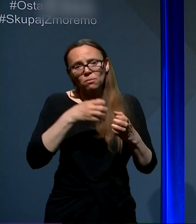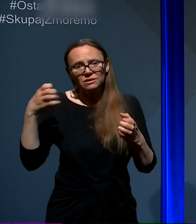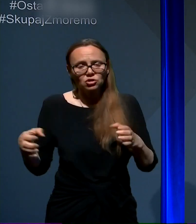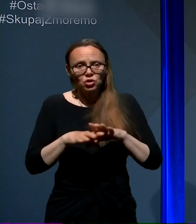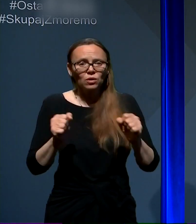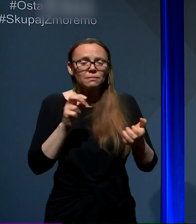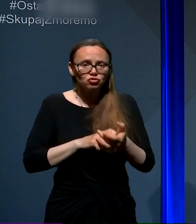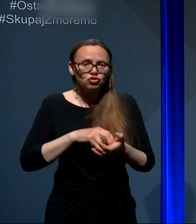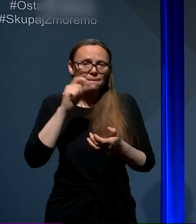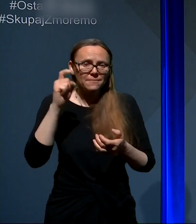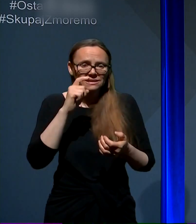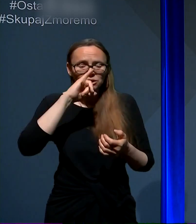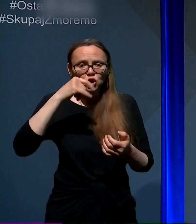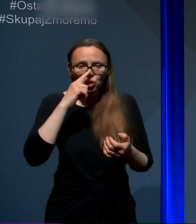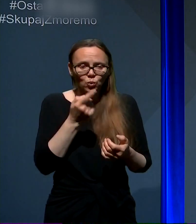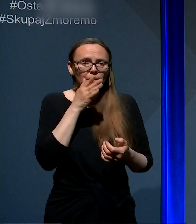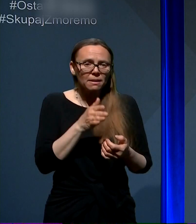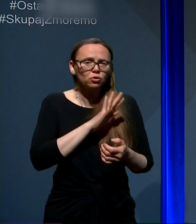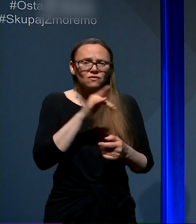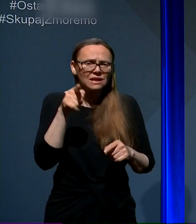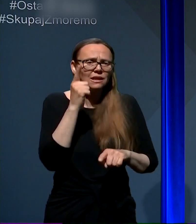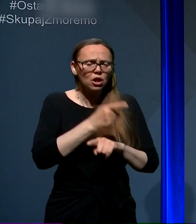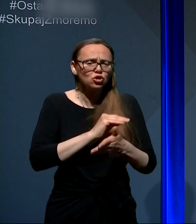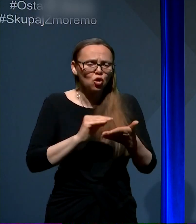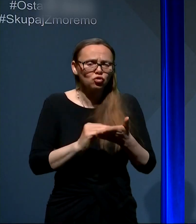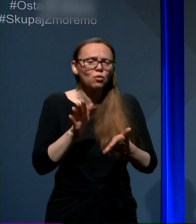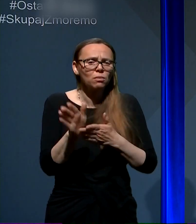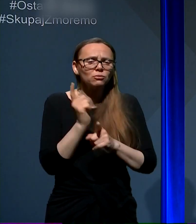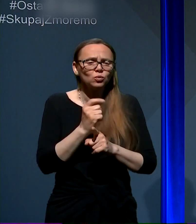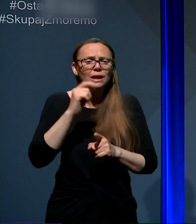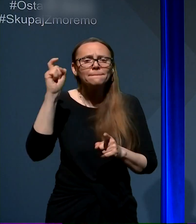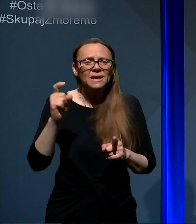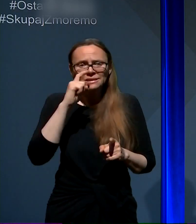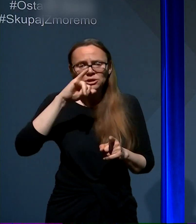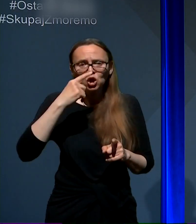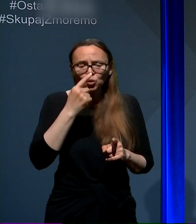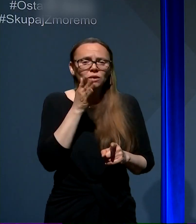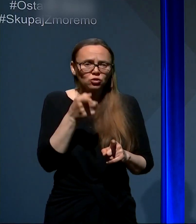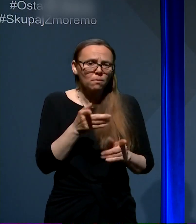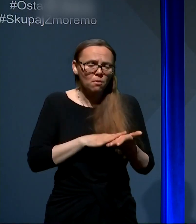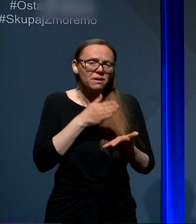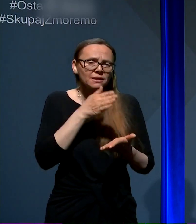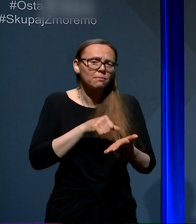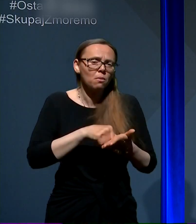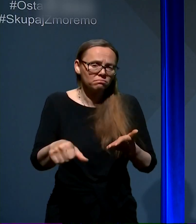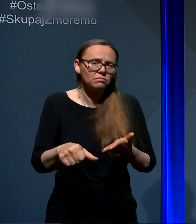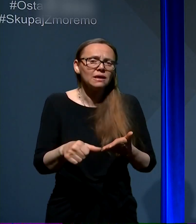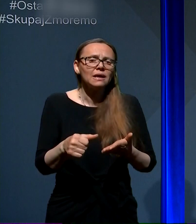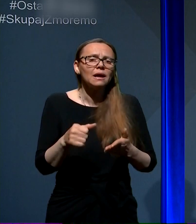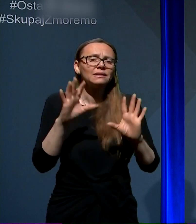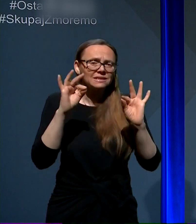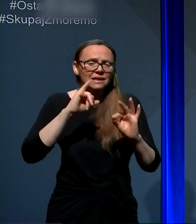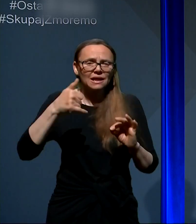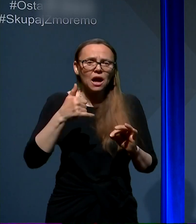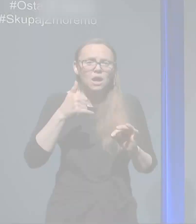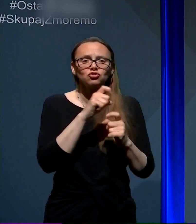mesec juni, pa se bo vse te doložbe smiselno uporabljale tudi za mesec juni. Pomeni, da bo nakazilo za mesec juni, izvedeno 10. julija